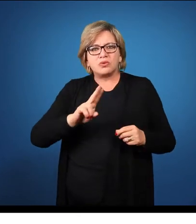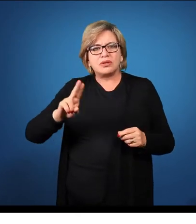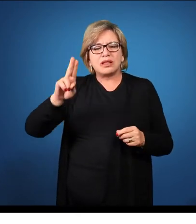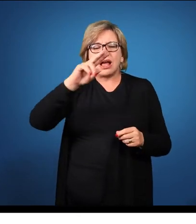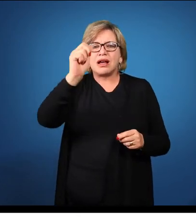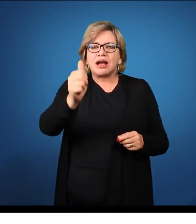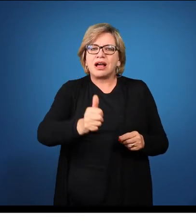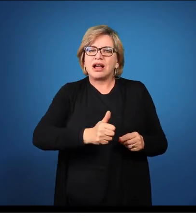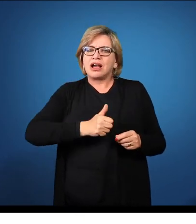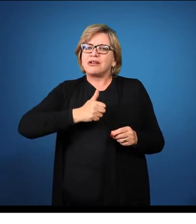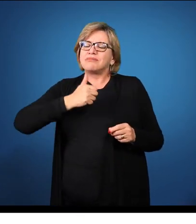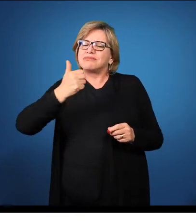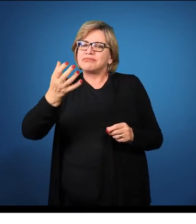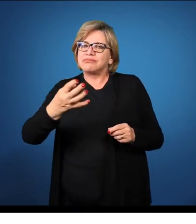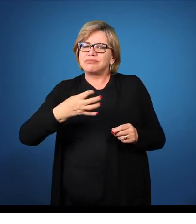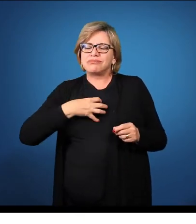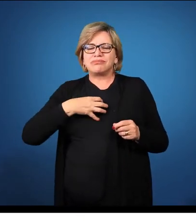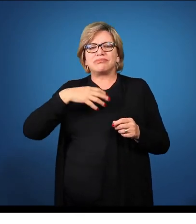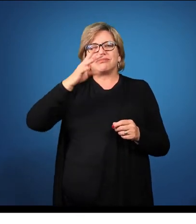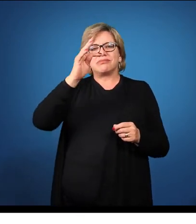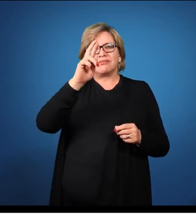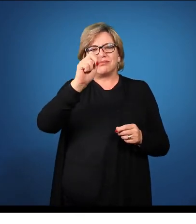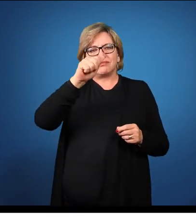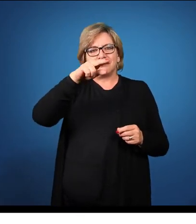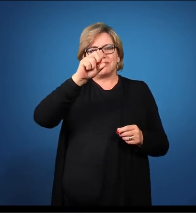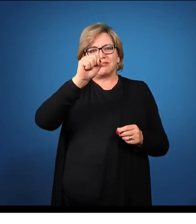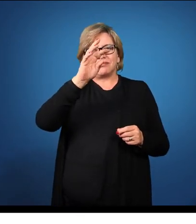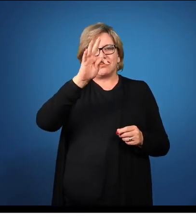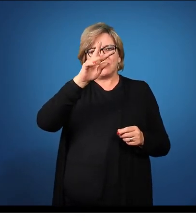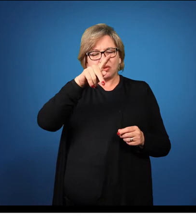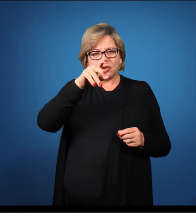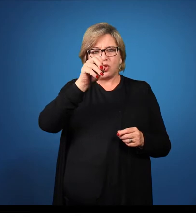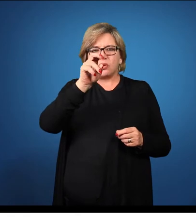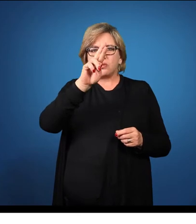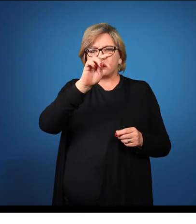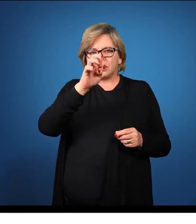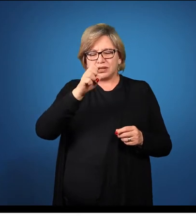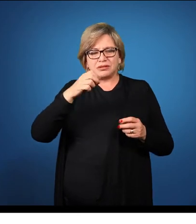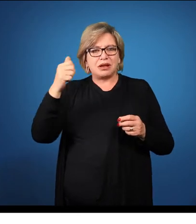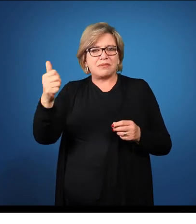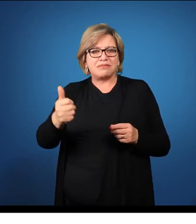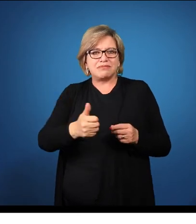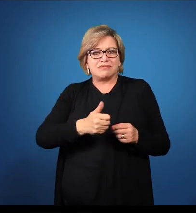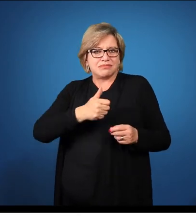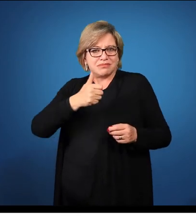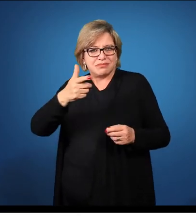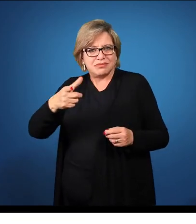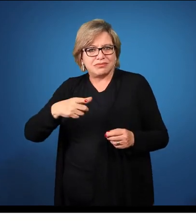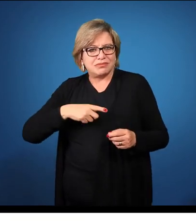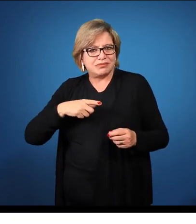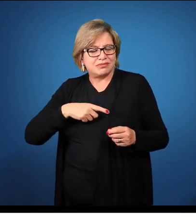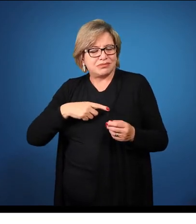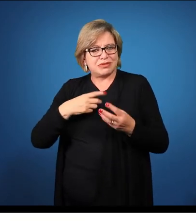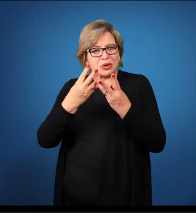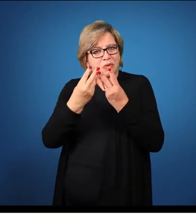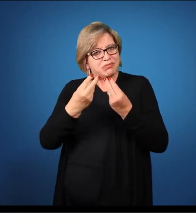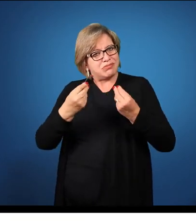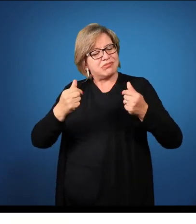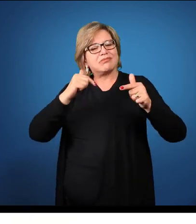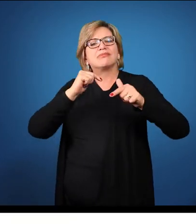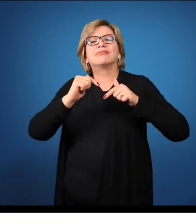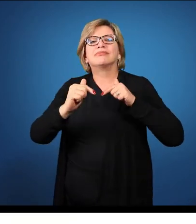possível de modal de transporte para ele ter uma eficiência melhor. Uma eficiência melhor nos serviços, uma